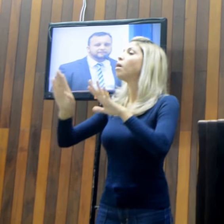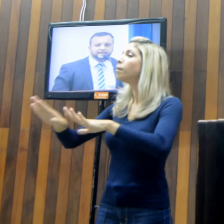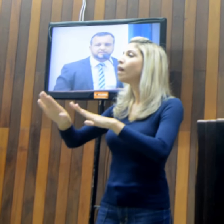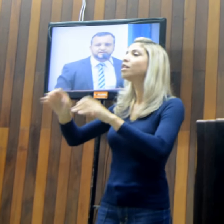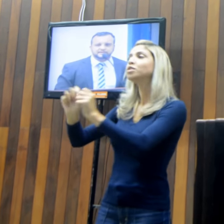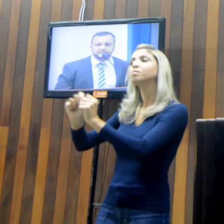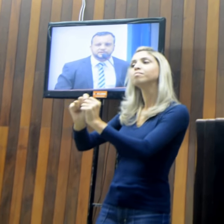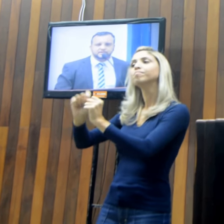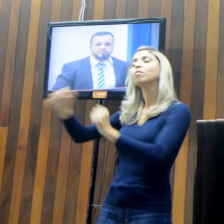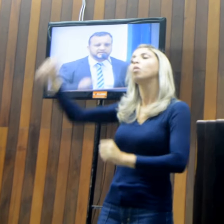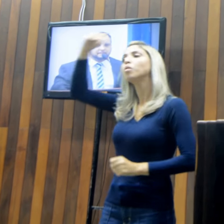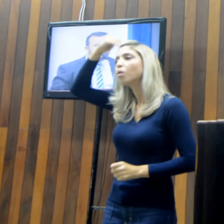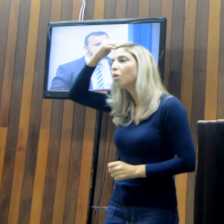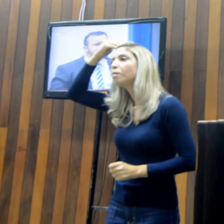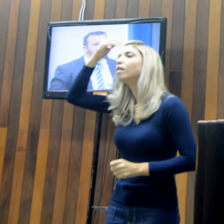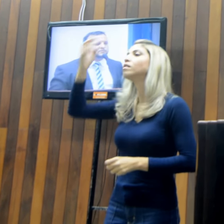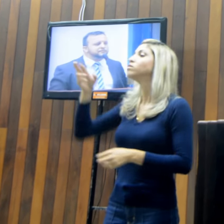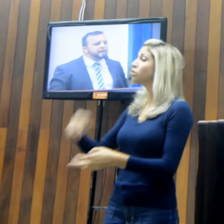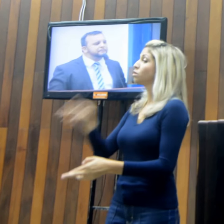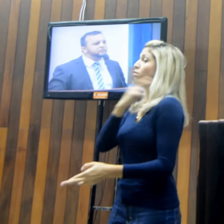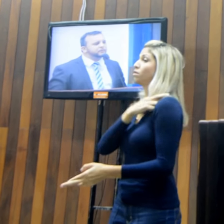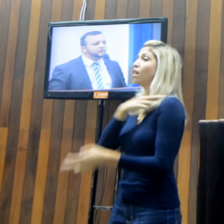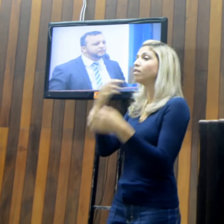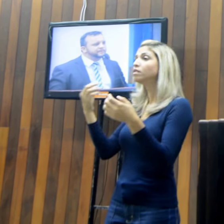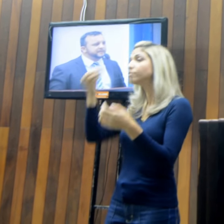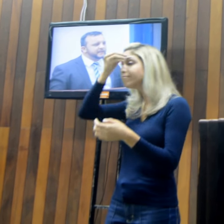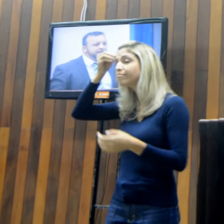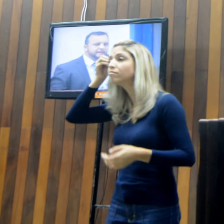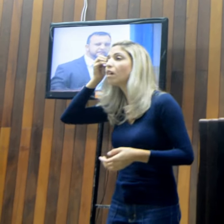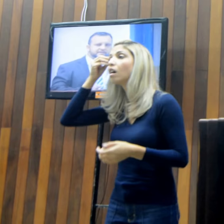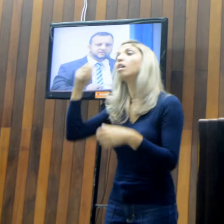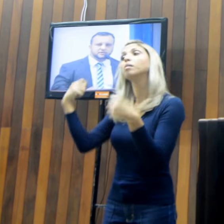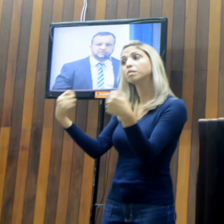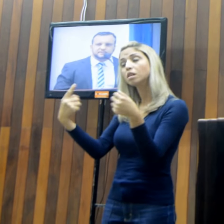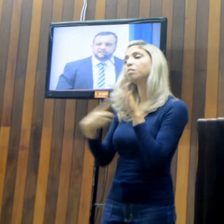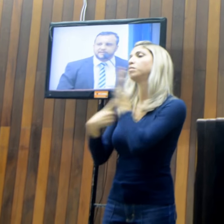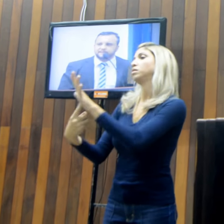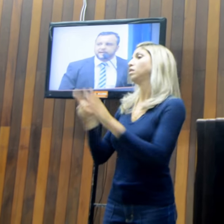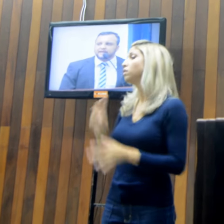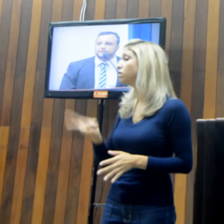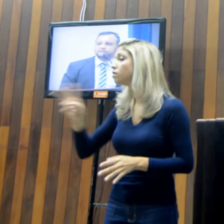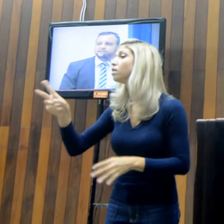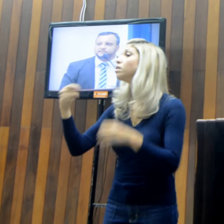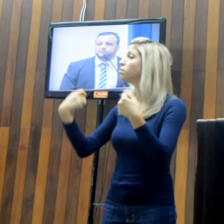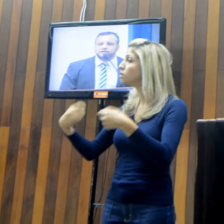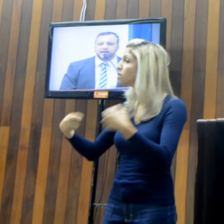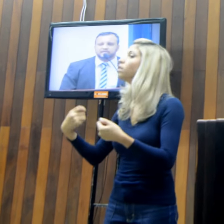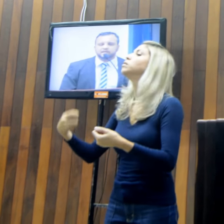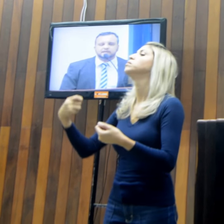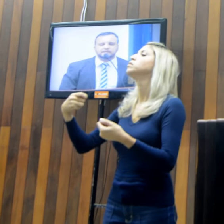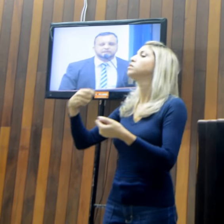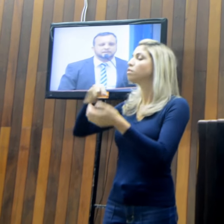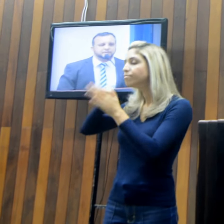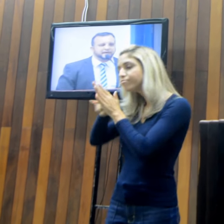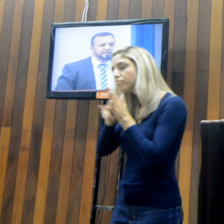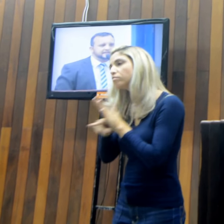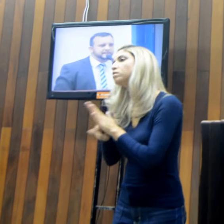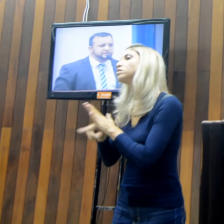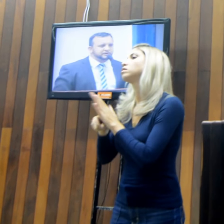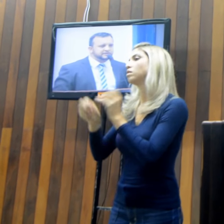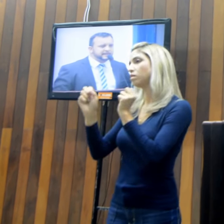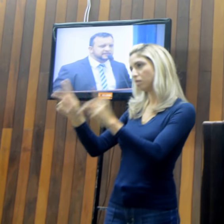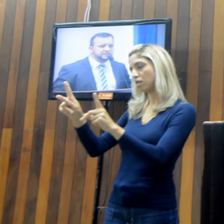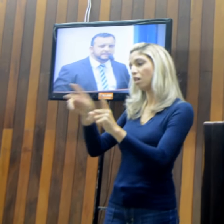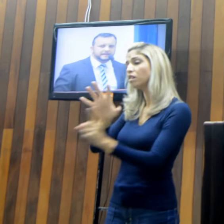à frente das investigações. E é preciso que isso venha público, e é preciso que isso seja revelado, e é preciso que haja transparência